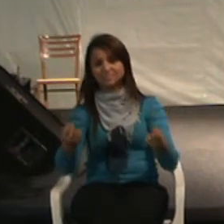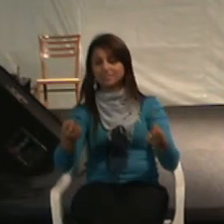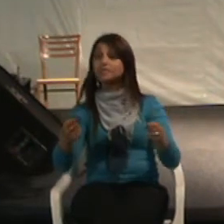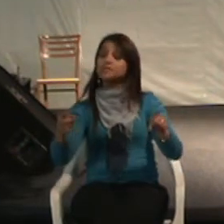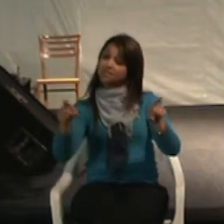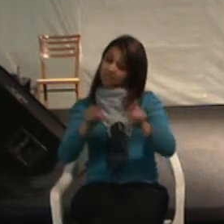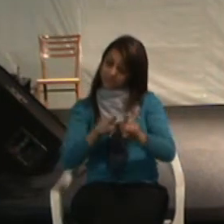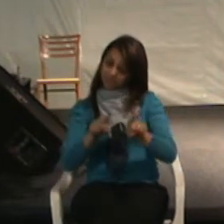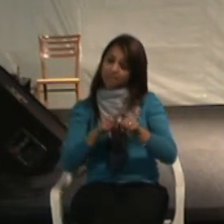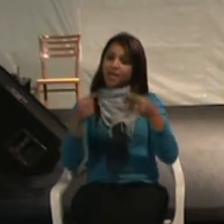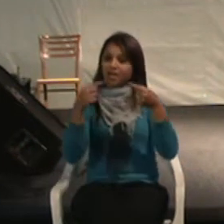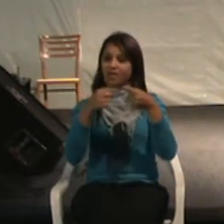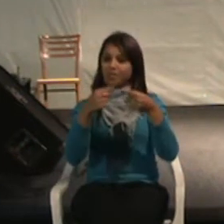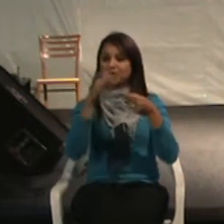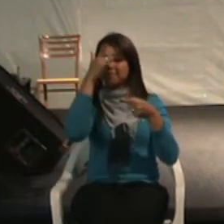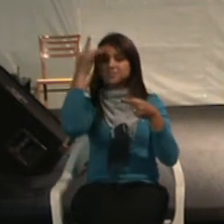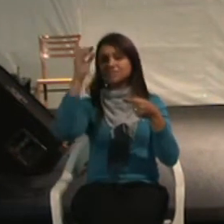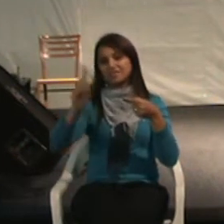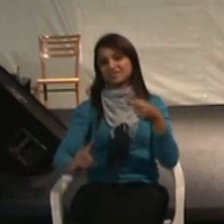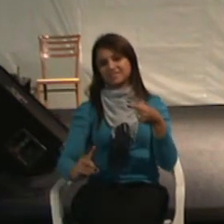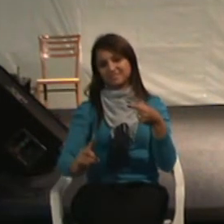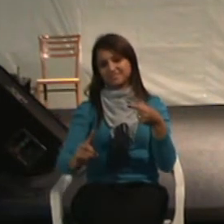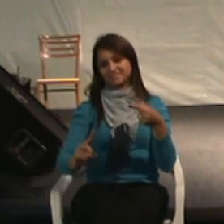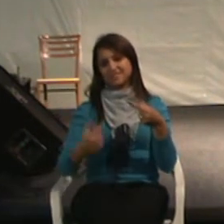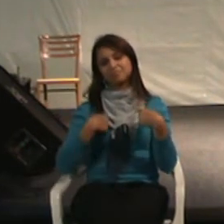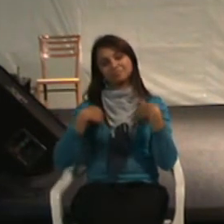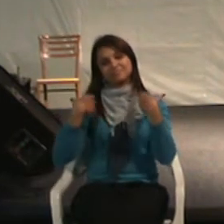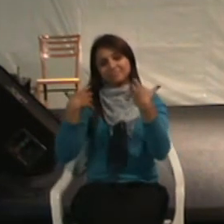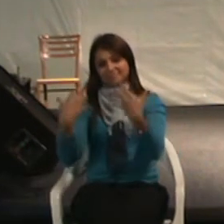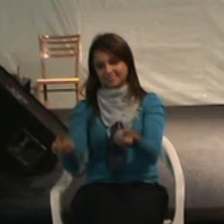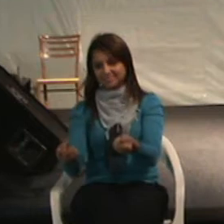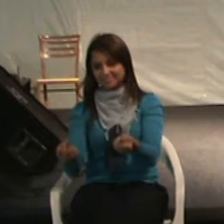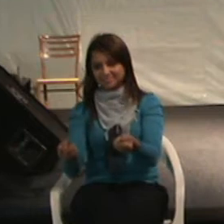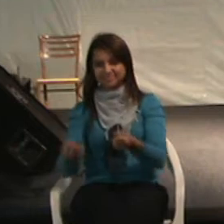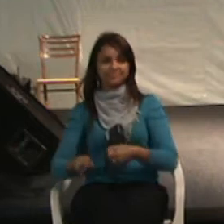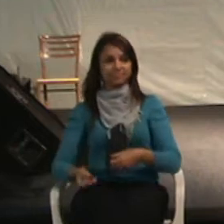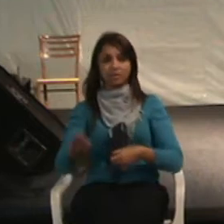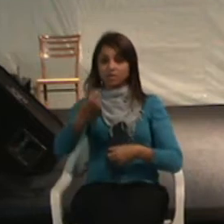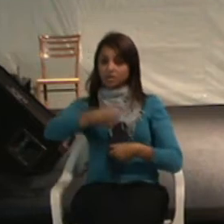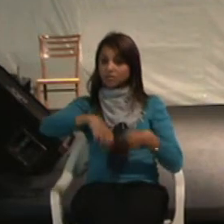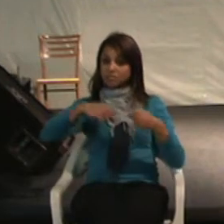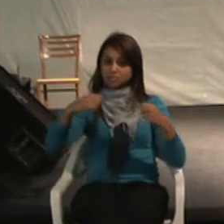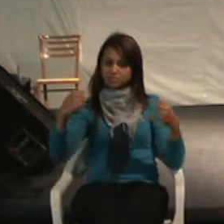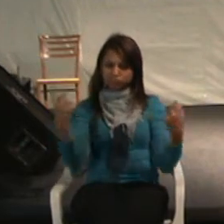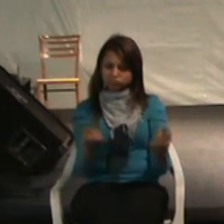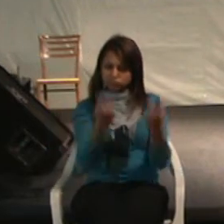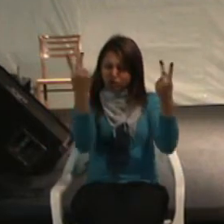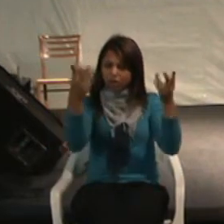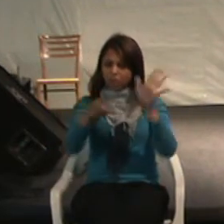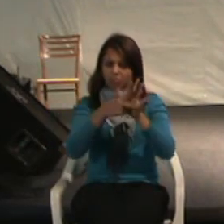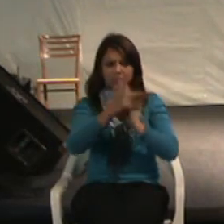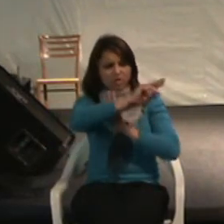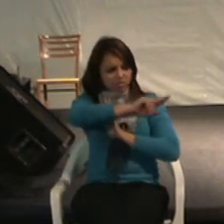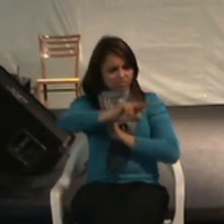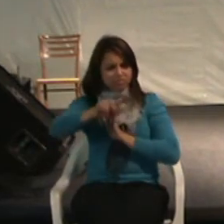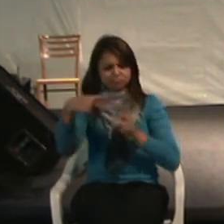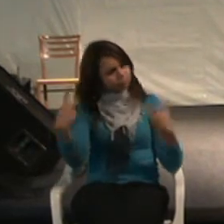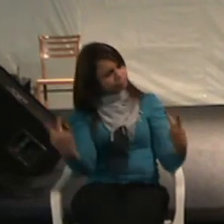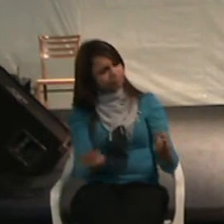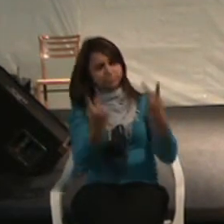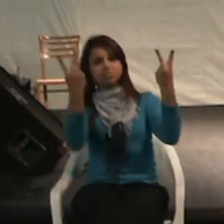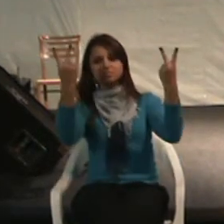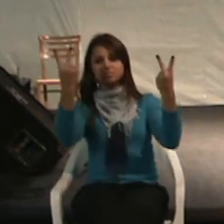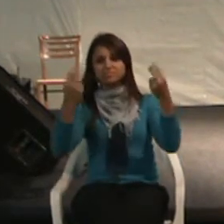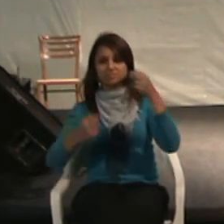a pessoa com deficiência. Vamos valorizar essa diversidade. Enfim, vamos procurar